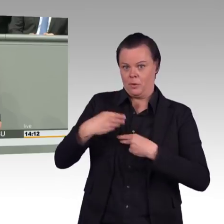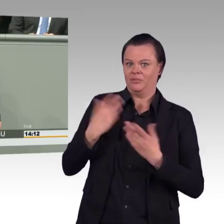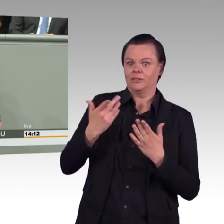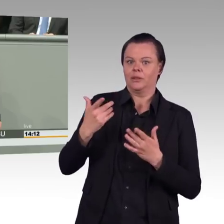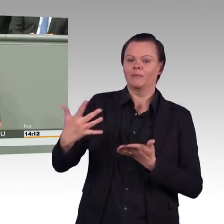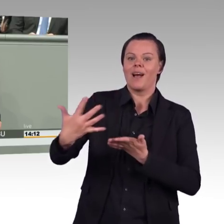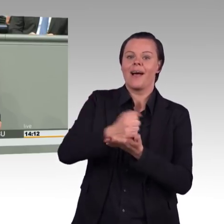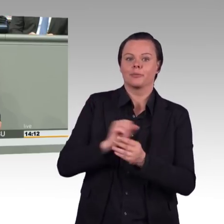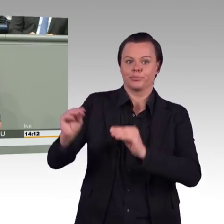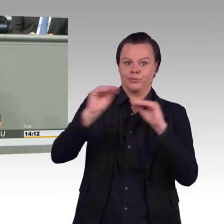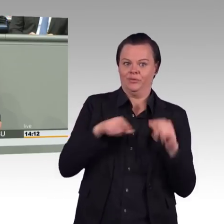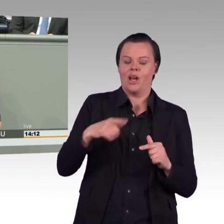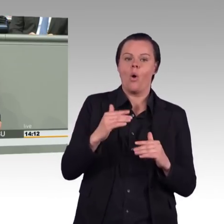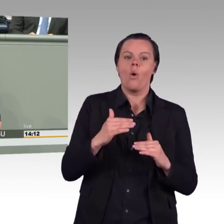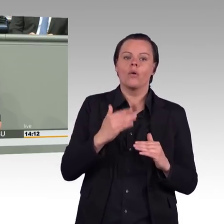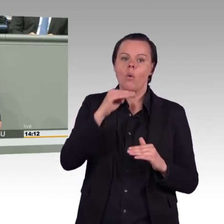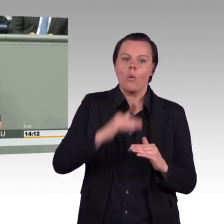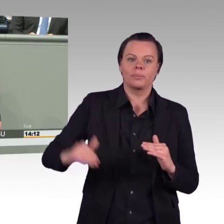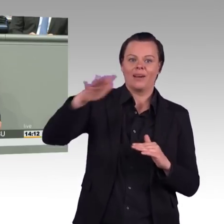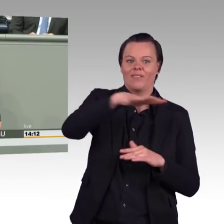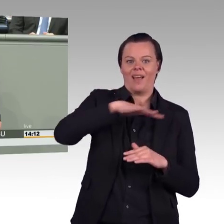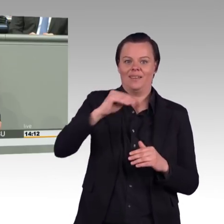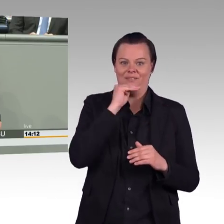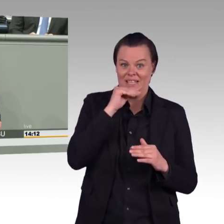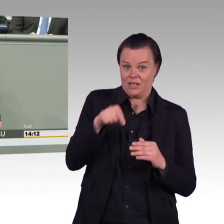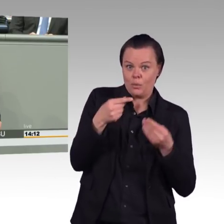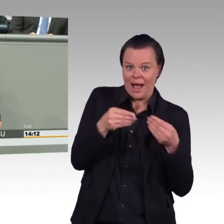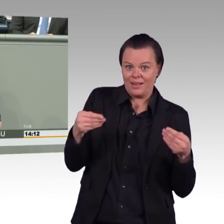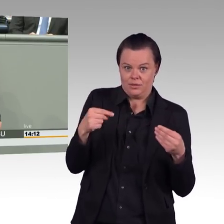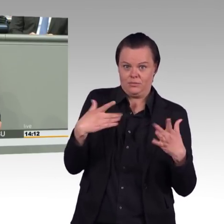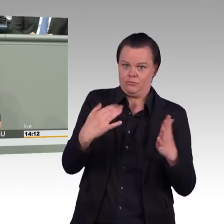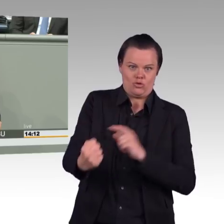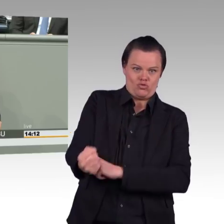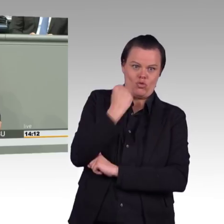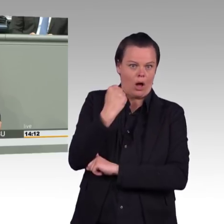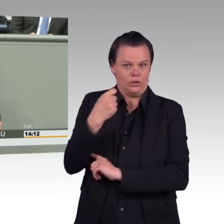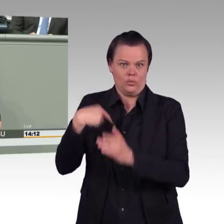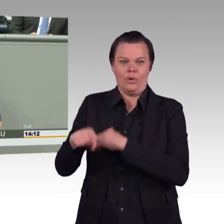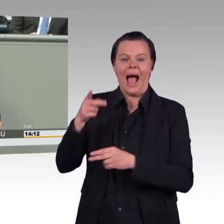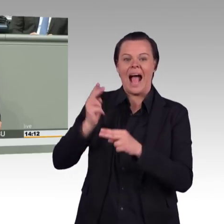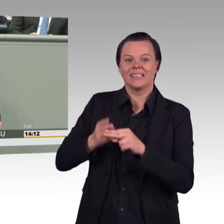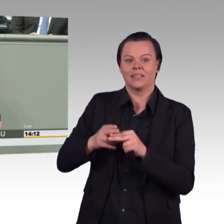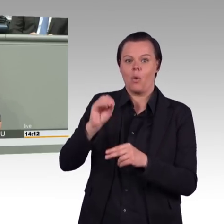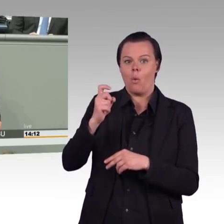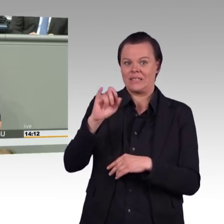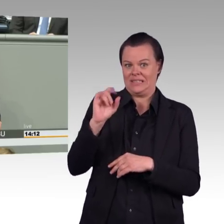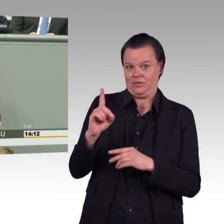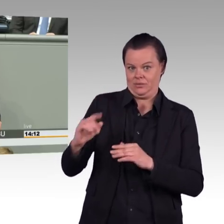vorhandenen Pflanzenreste nicht mehr abgebaut, sondern nur anerobt. Und das hat zur Folge, dass neben